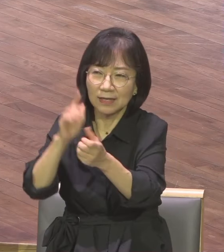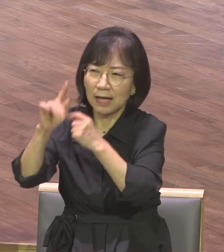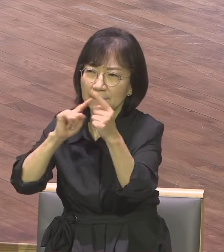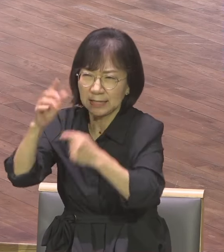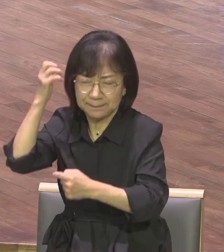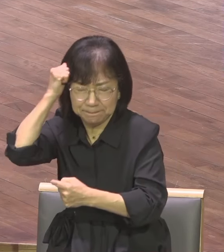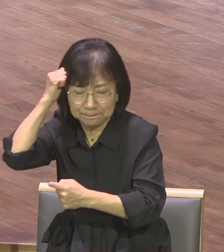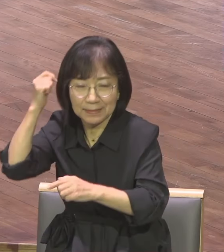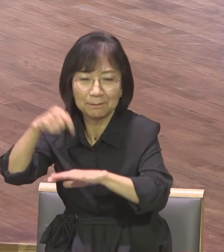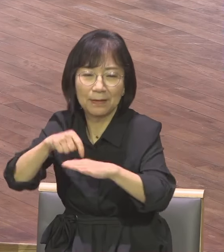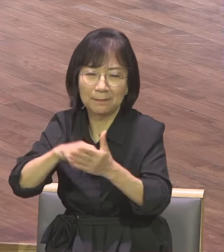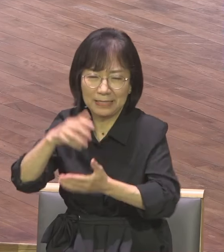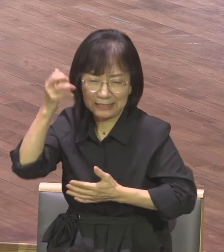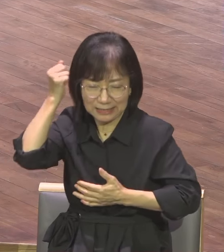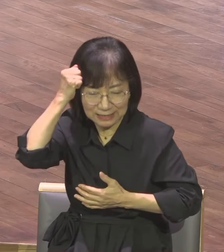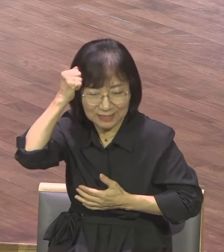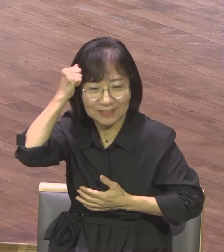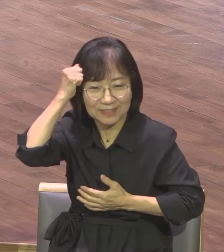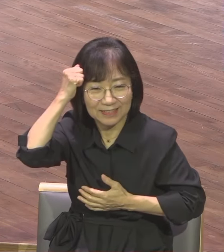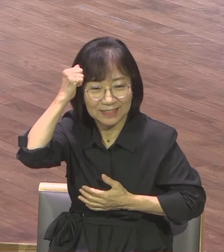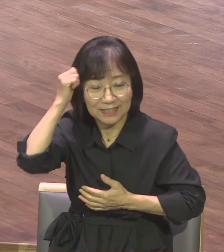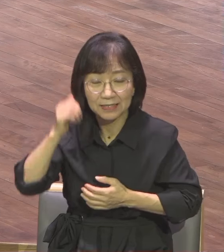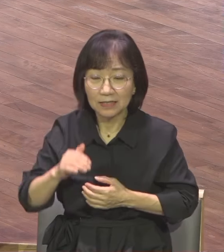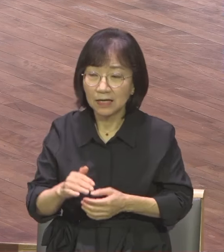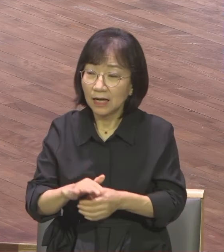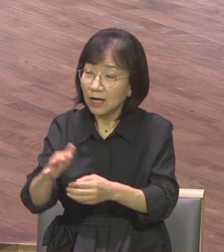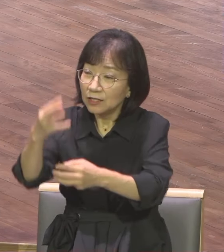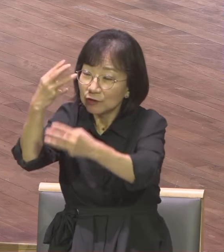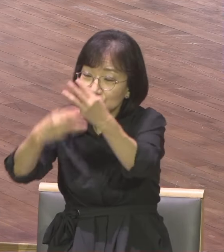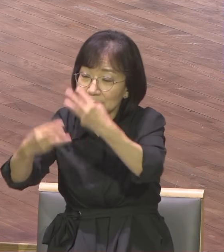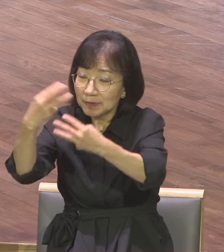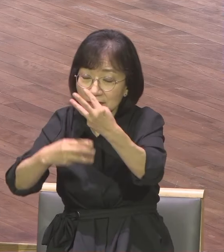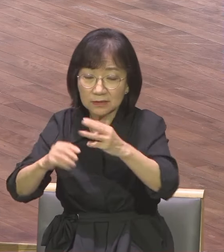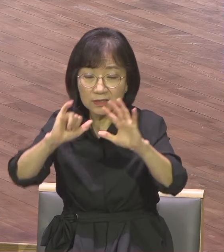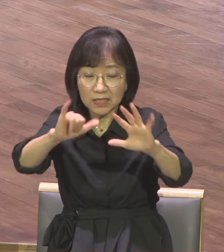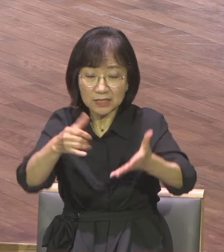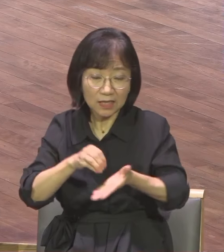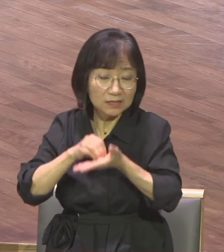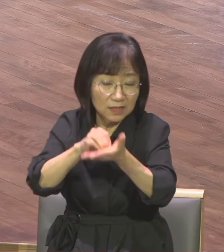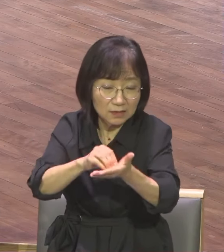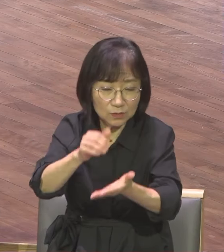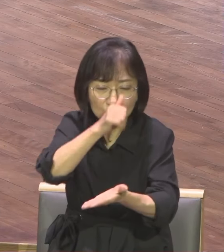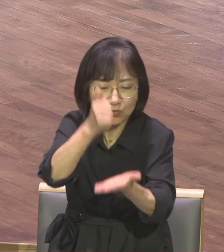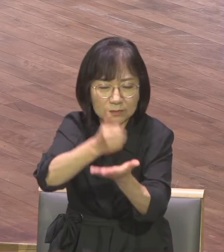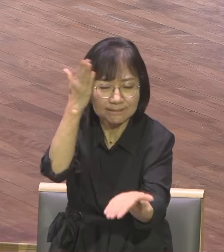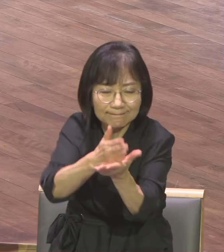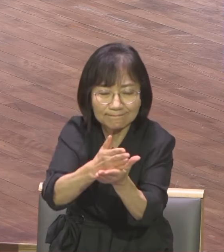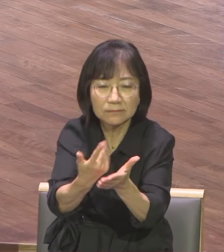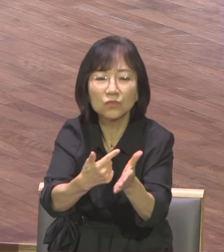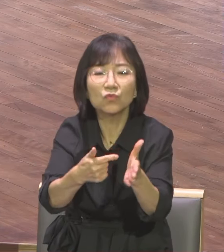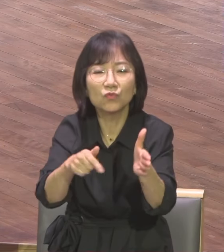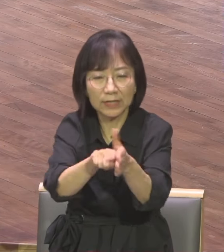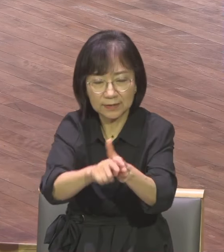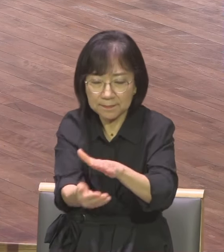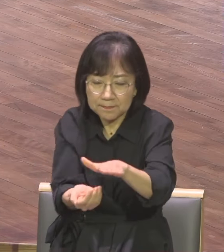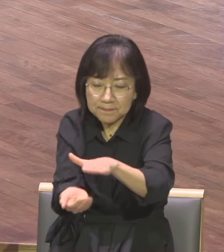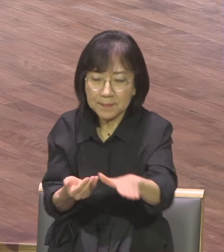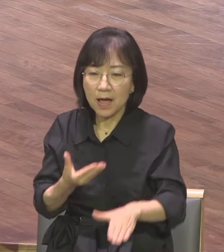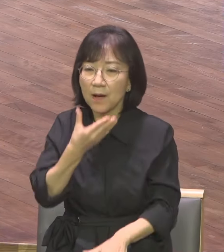우리 랩너트들이 세상에서 범죄하지 않기 위해서 이 복음으로 완전히